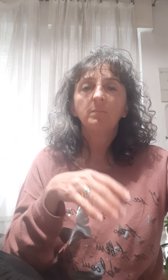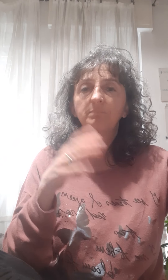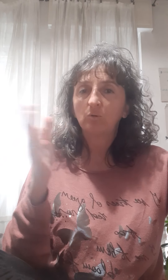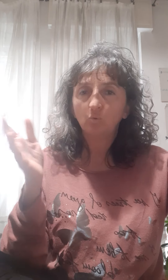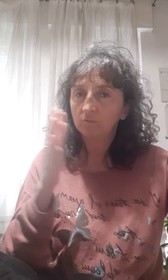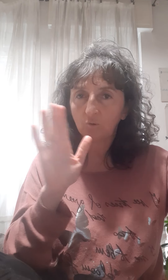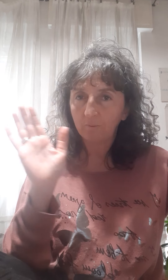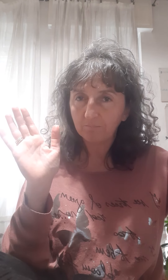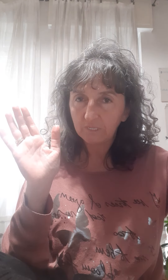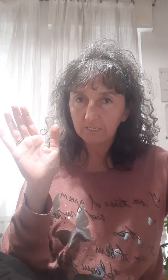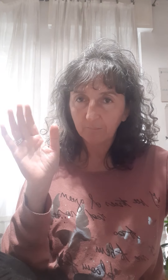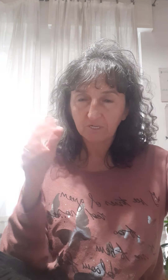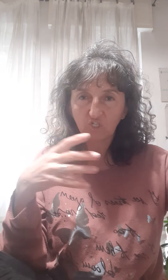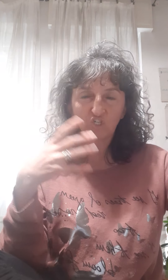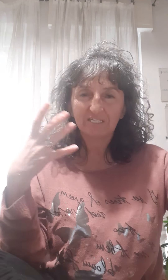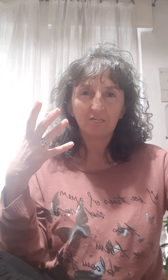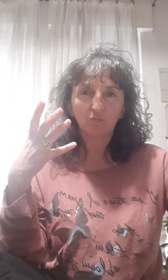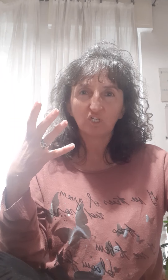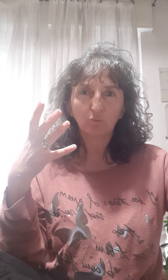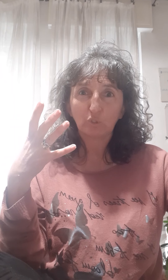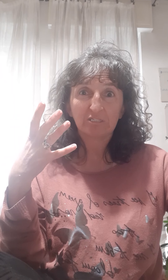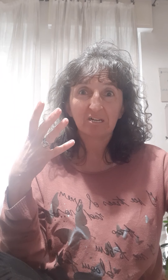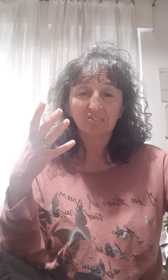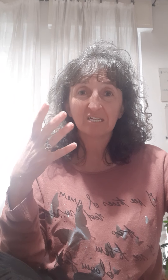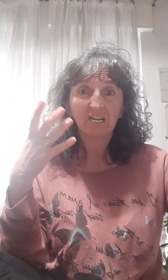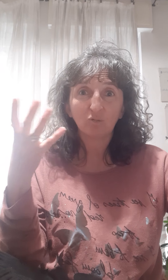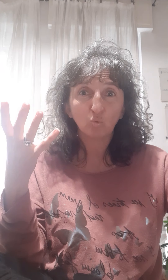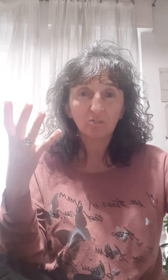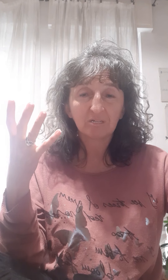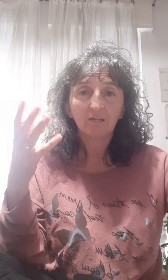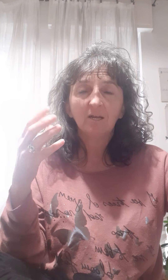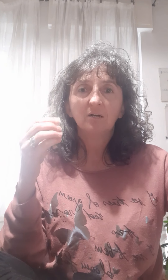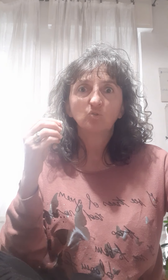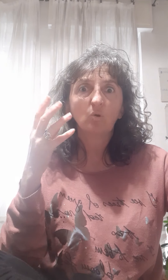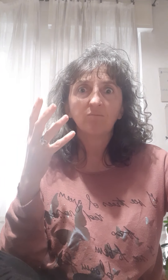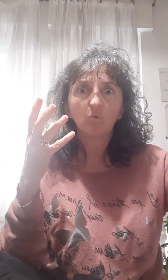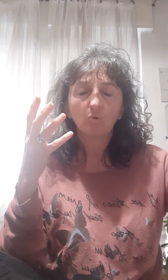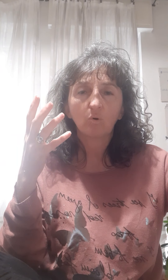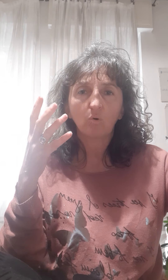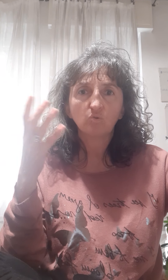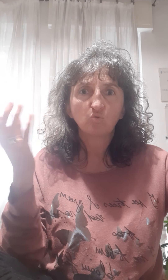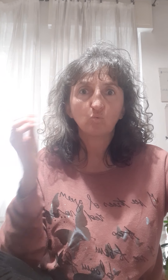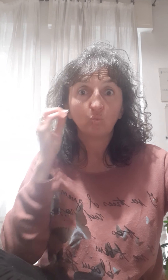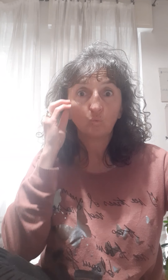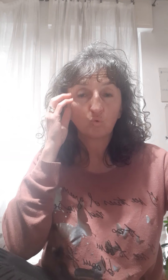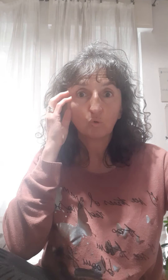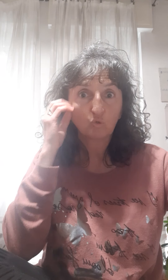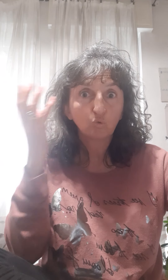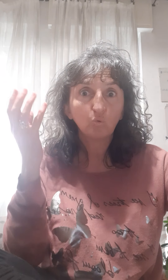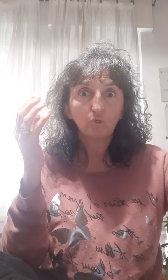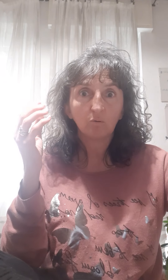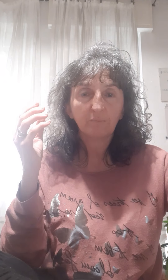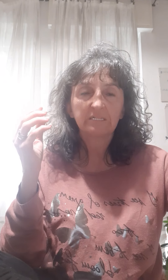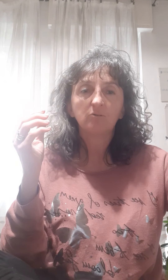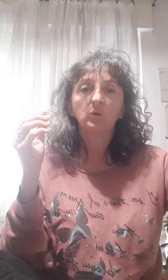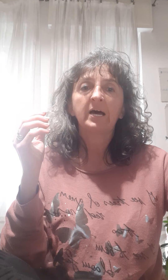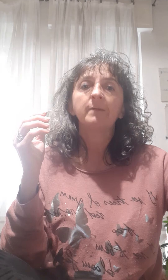adulti o bambini, perché c'è gente che non riesce a concentrarsi anche adulta sul lavoro o su uno studio particolare,